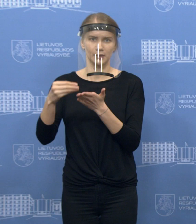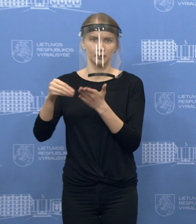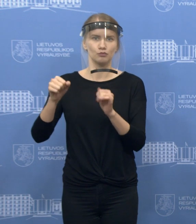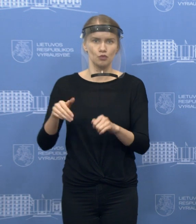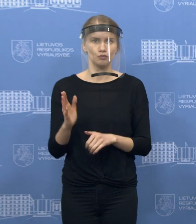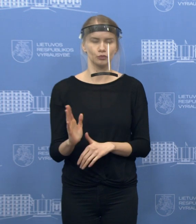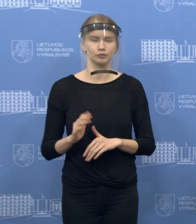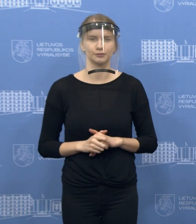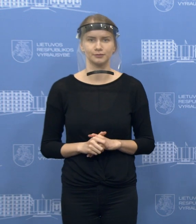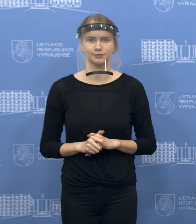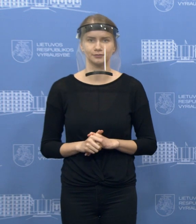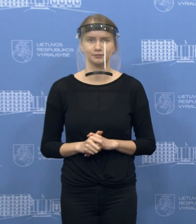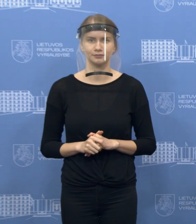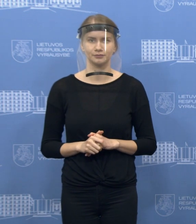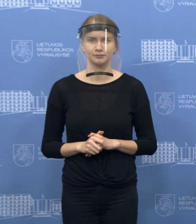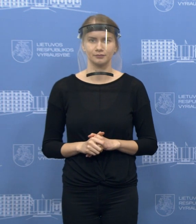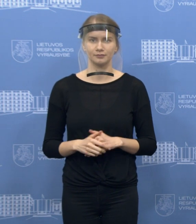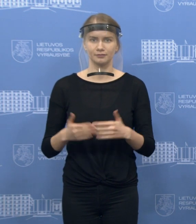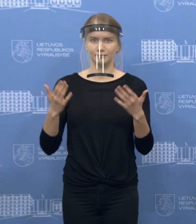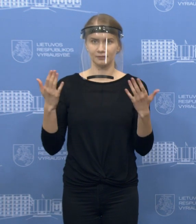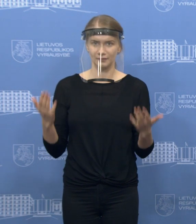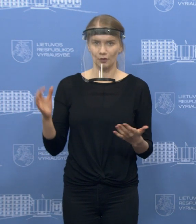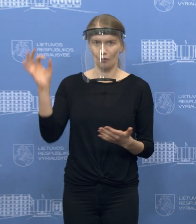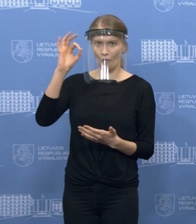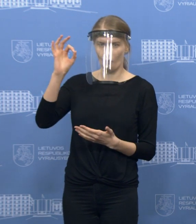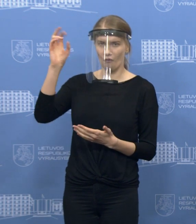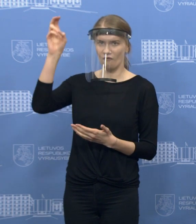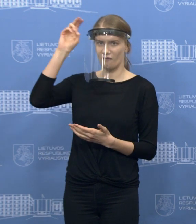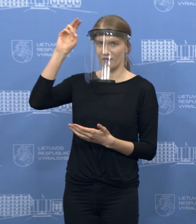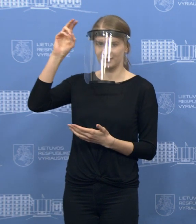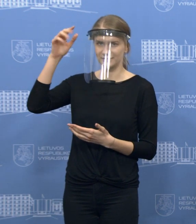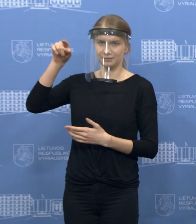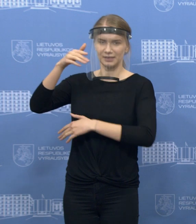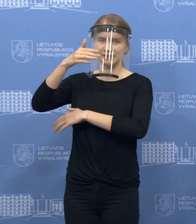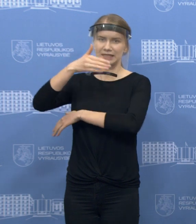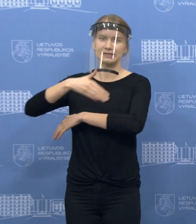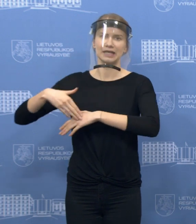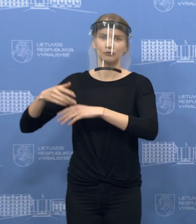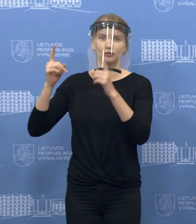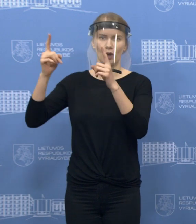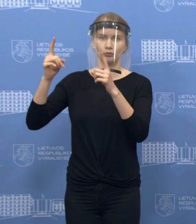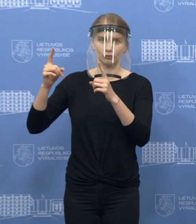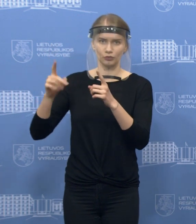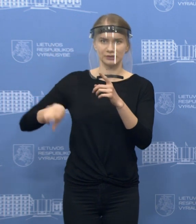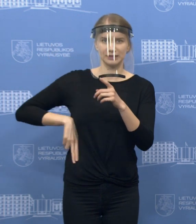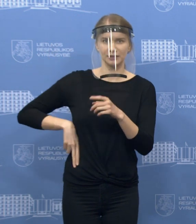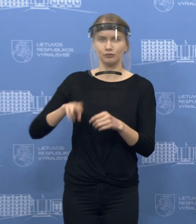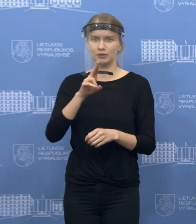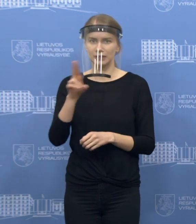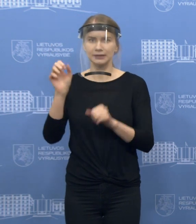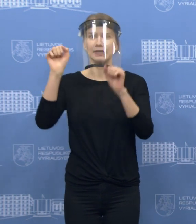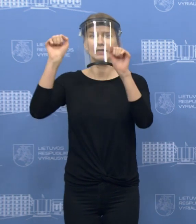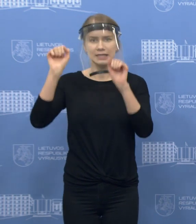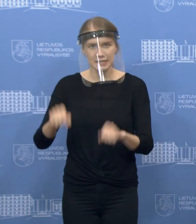išimtis su VSATO valstybės jums saugos tarnybos vado leidimu įleisti tiek piliečius, tiek